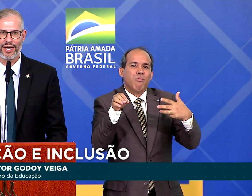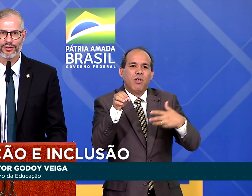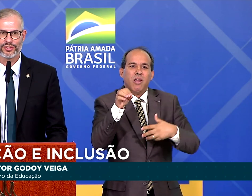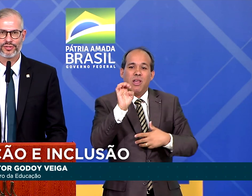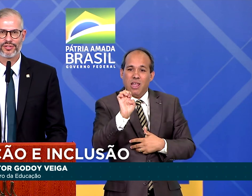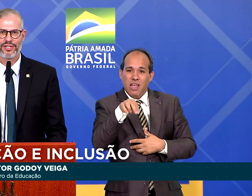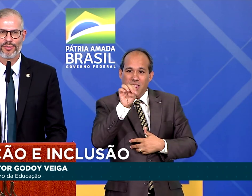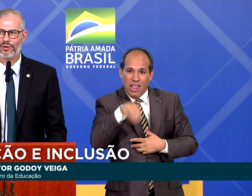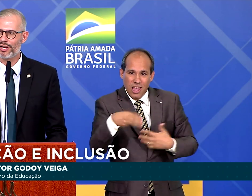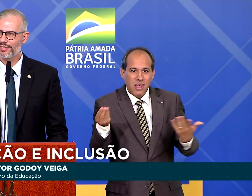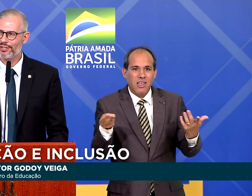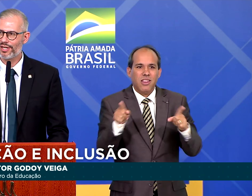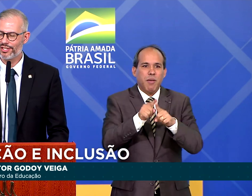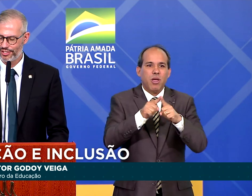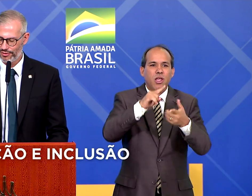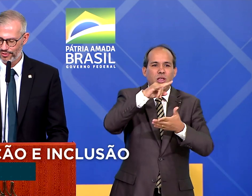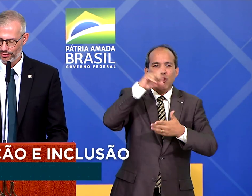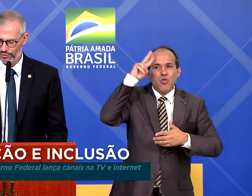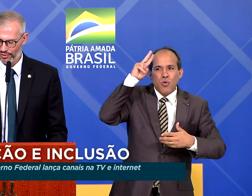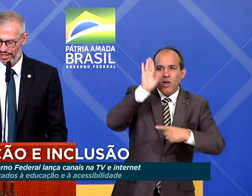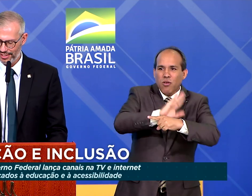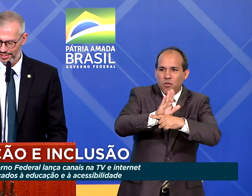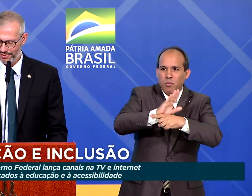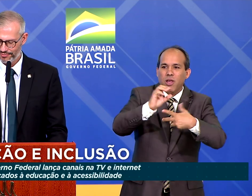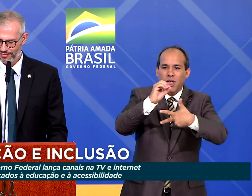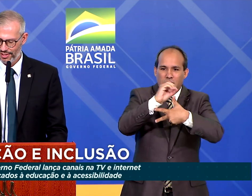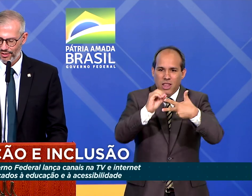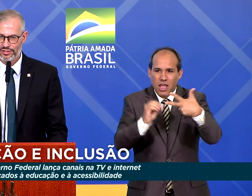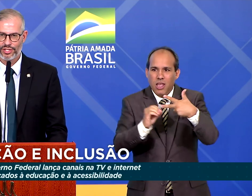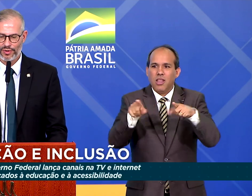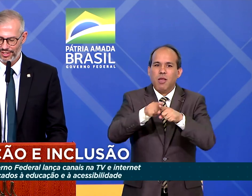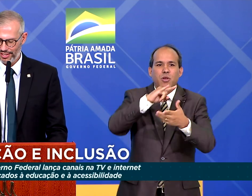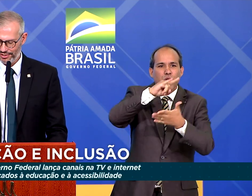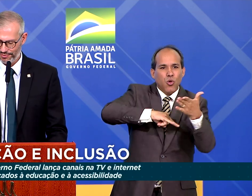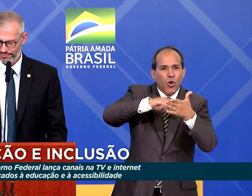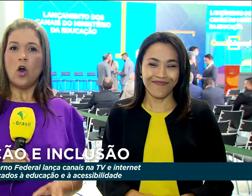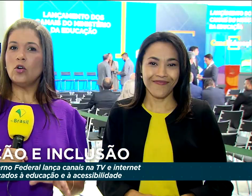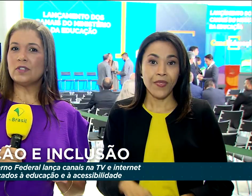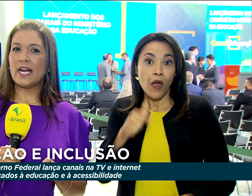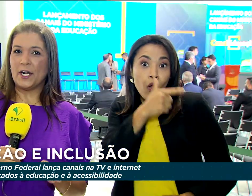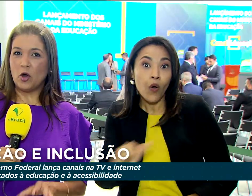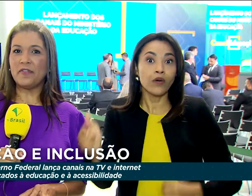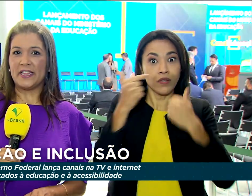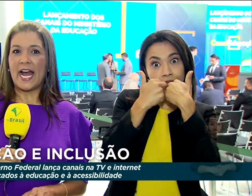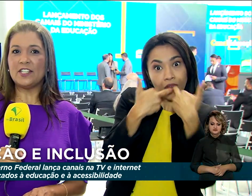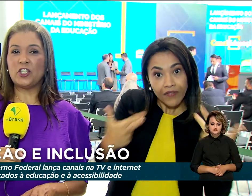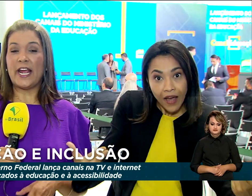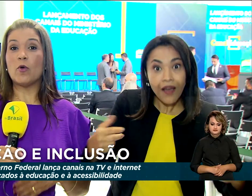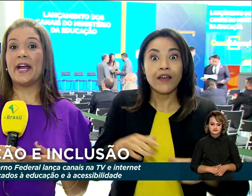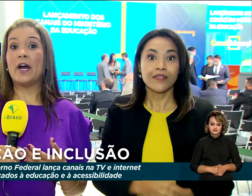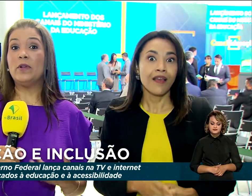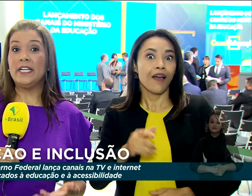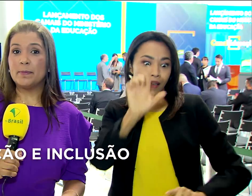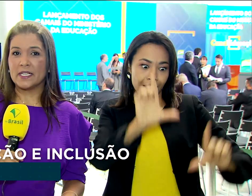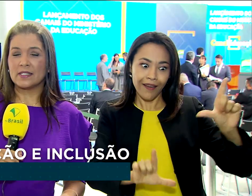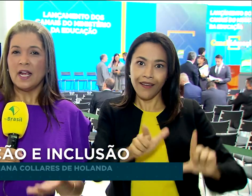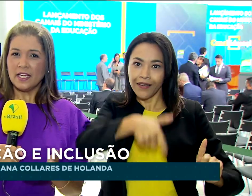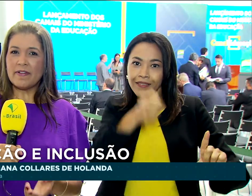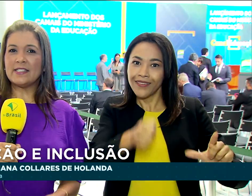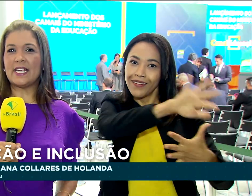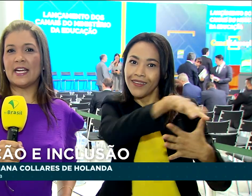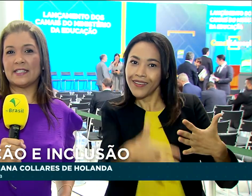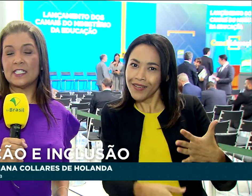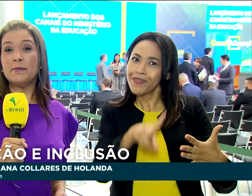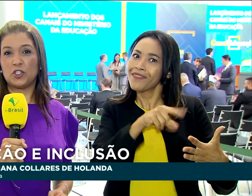documentários, programas educativos e culturais de qualidade. Outra novidade é o canal Libras,